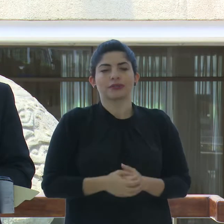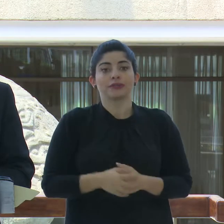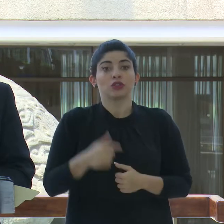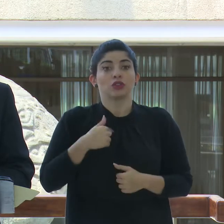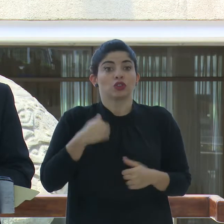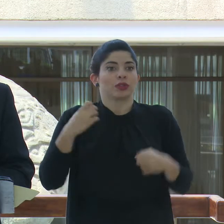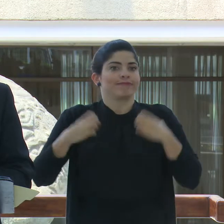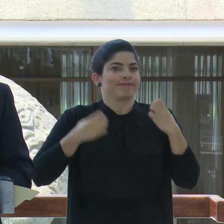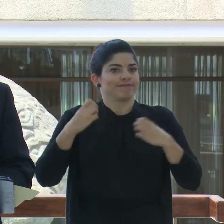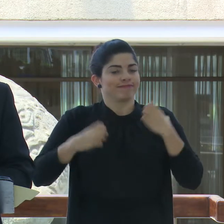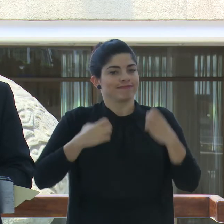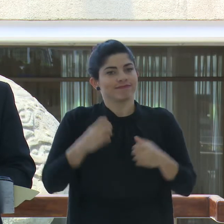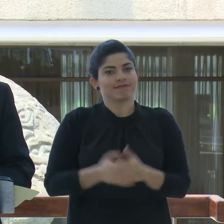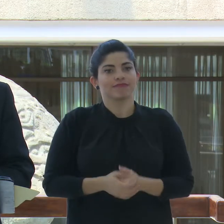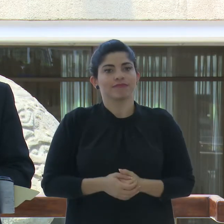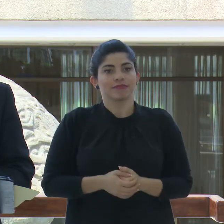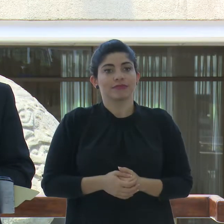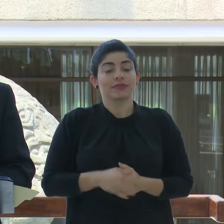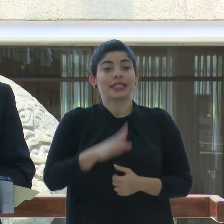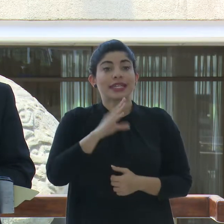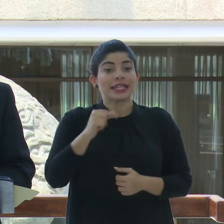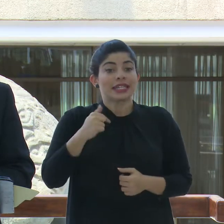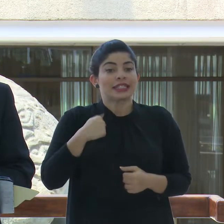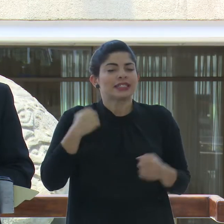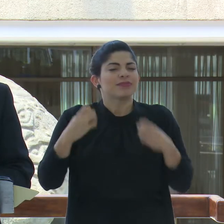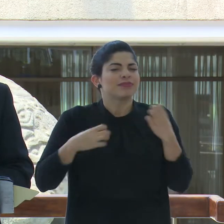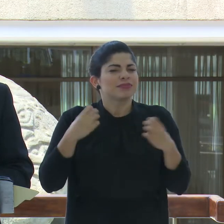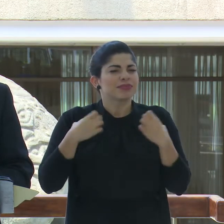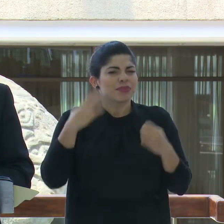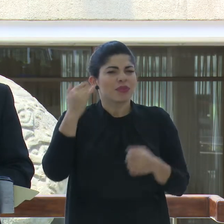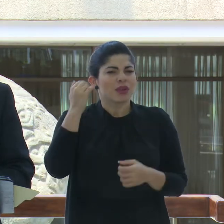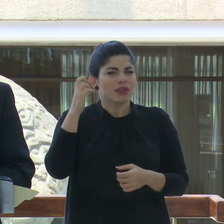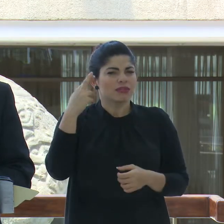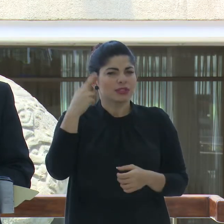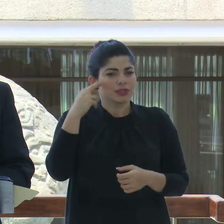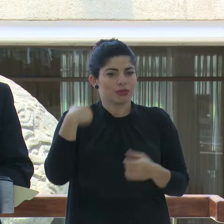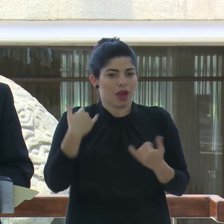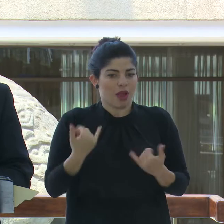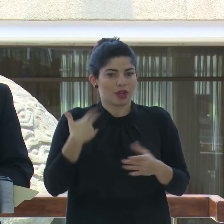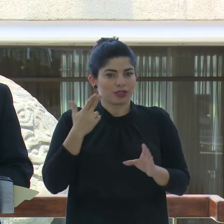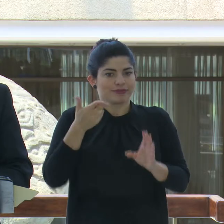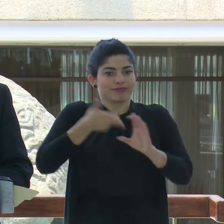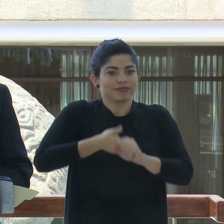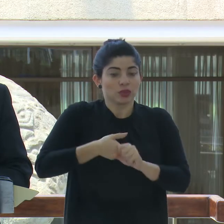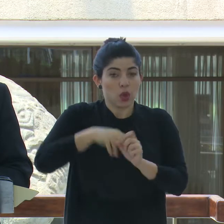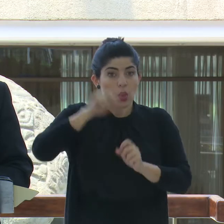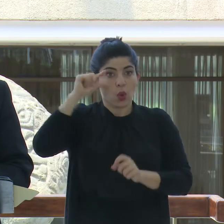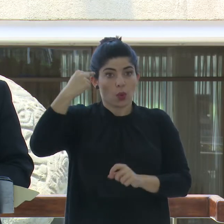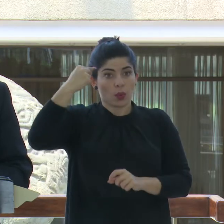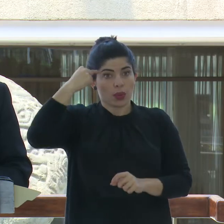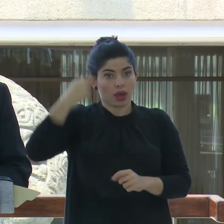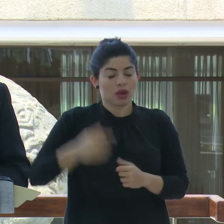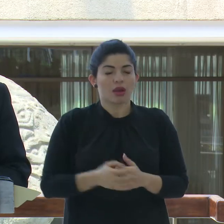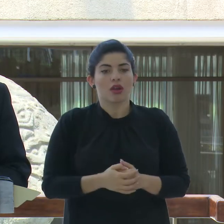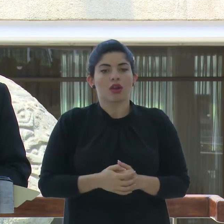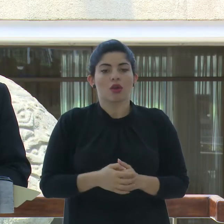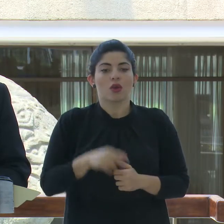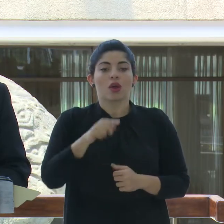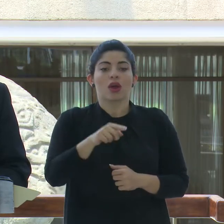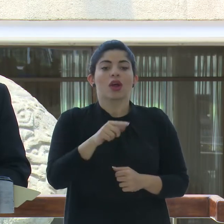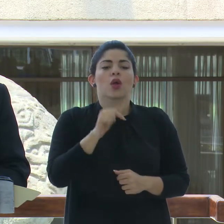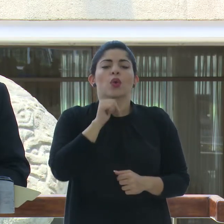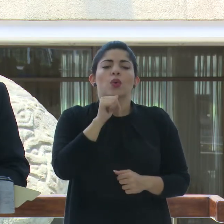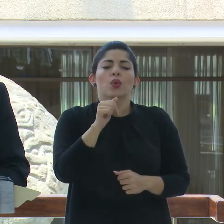entusiasmado y me entusiasma incorporarme a un gobierno que, en lugar de